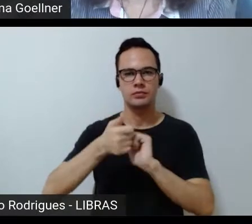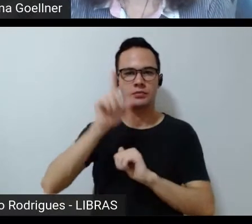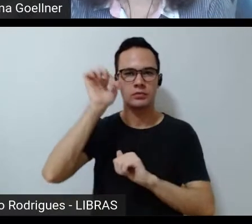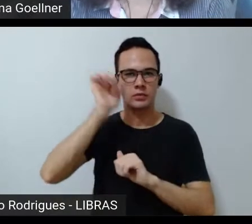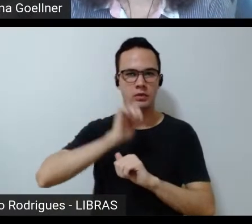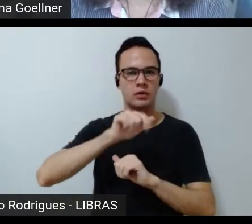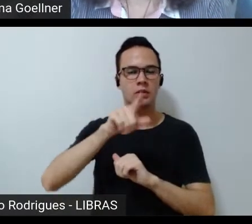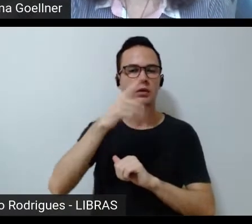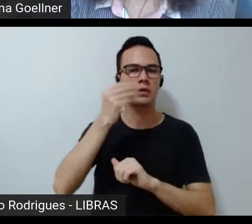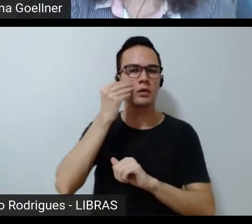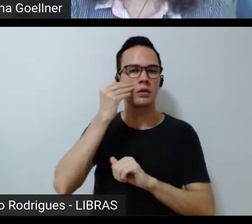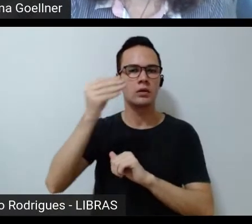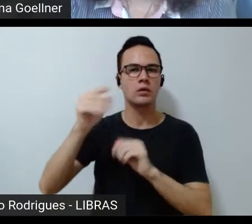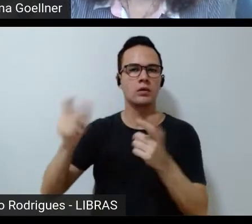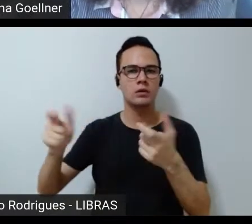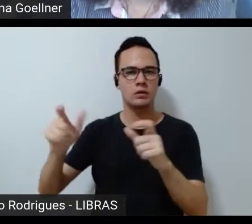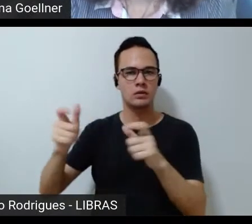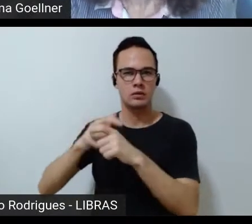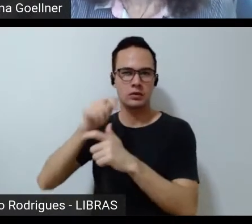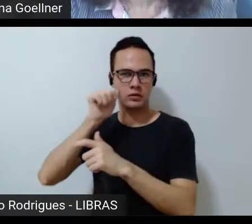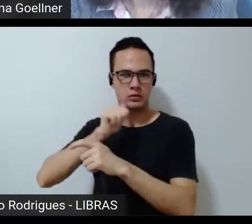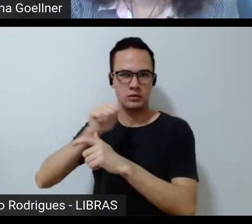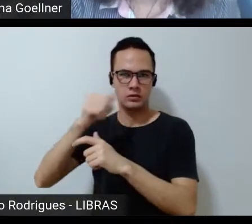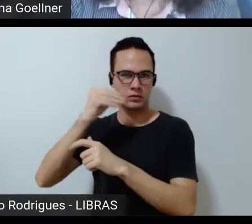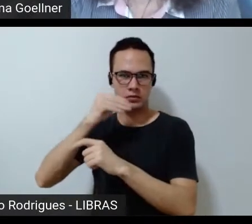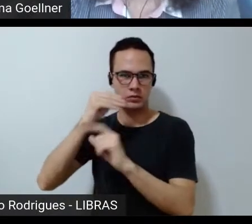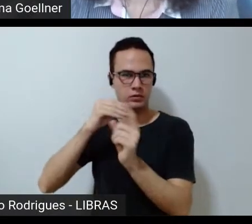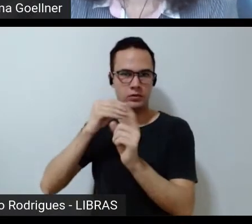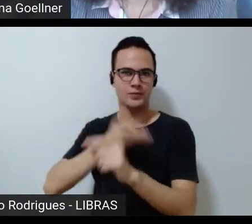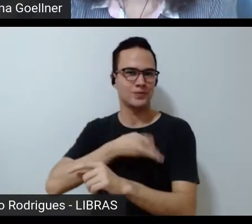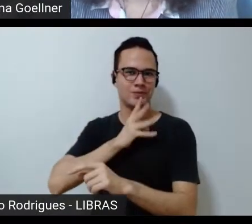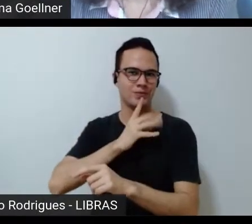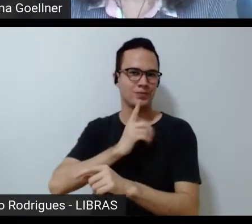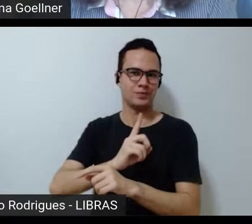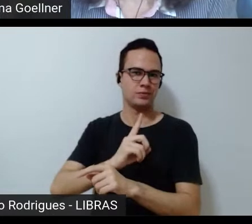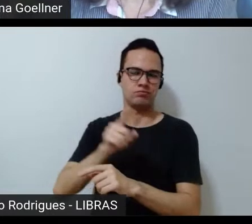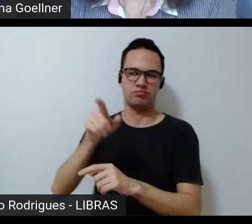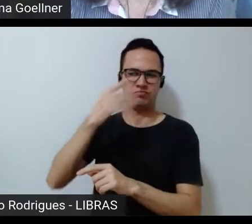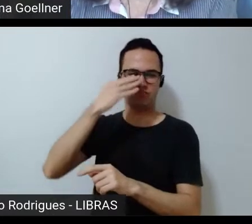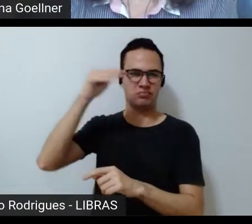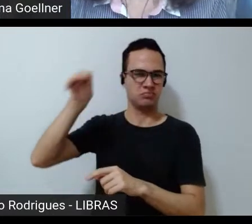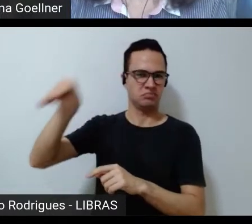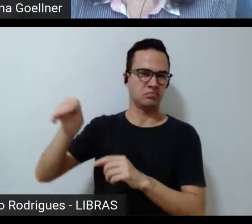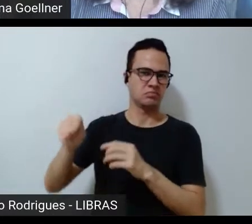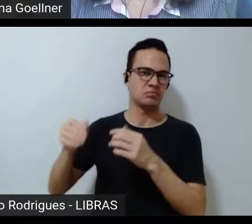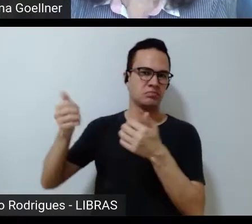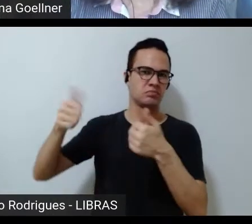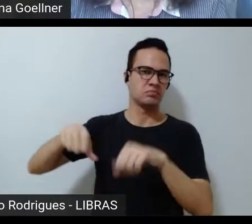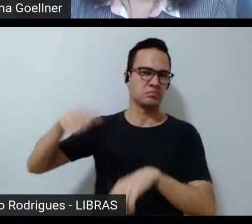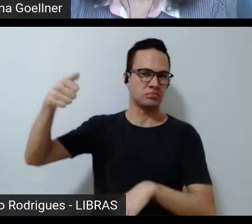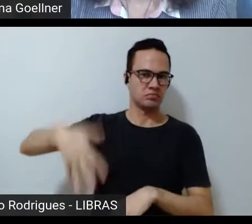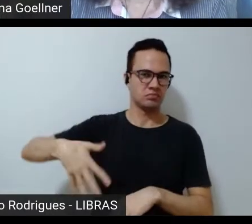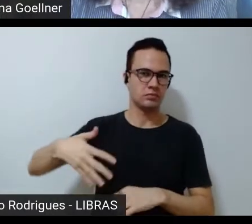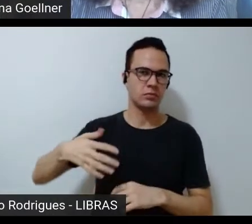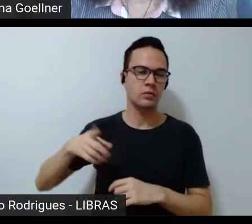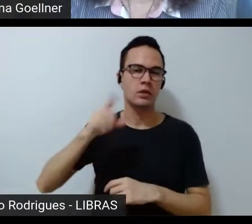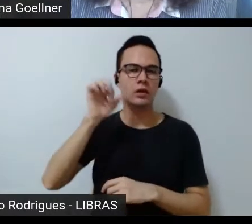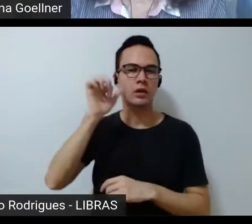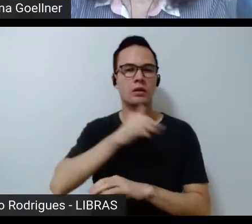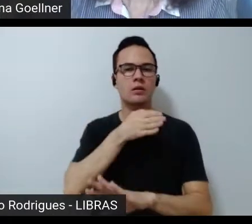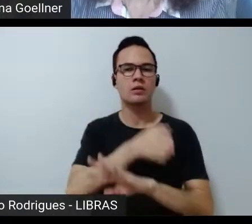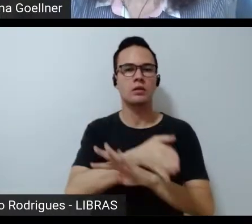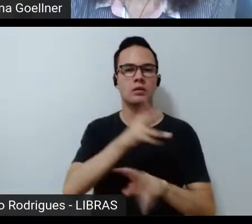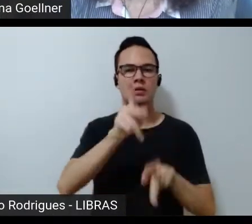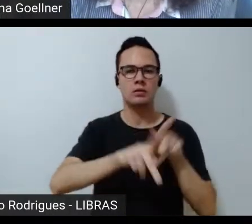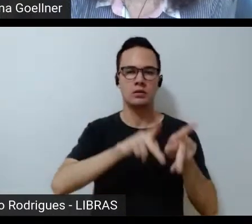uma tentativa de diminuir a força da mulher. Não, é de não reconhecer a força da mulher. Então, quando as mulheres vão para o espaço público,